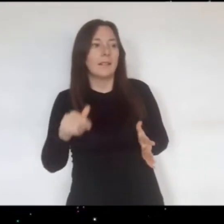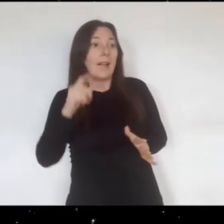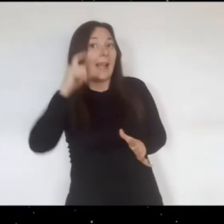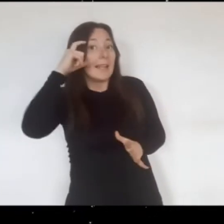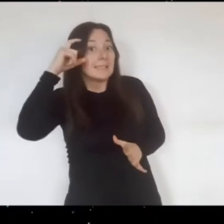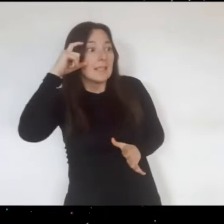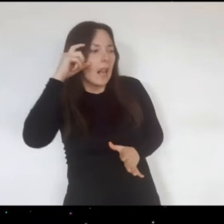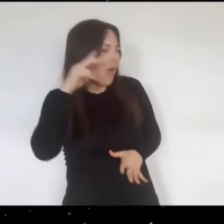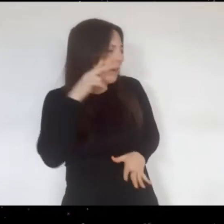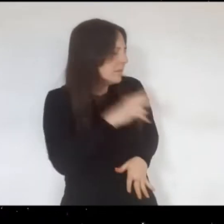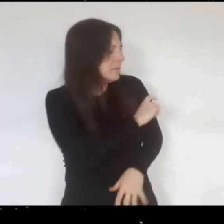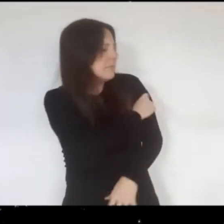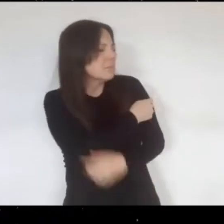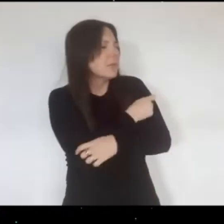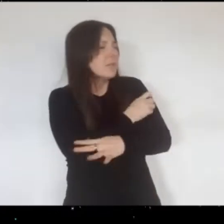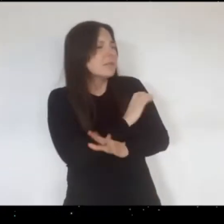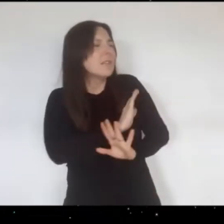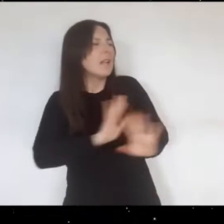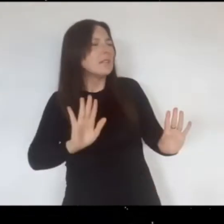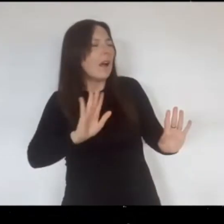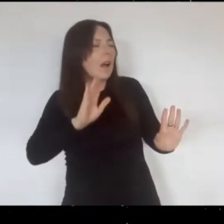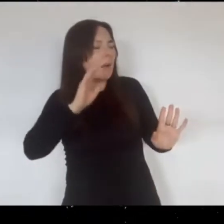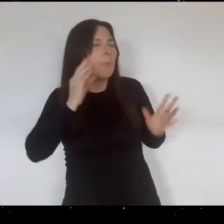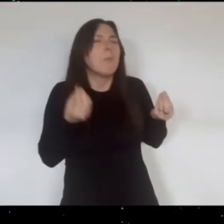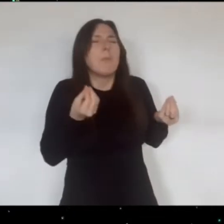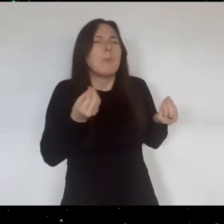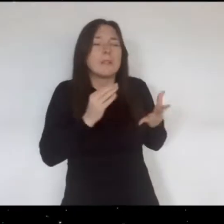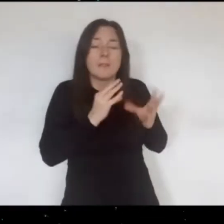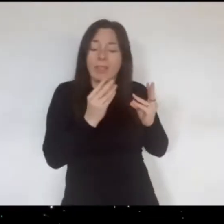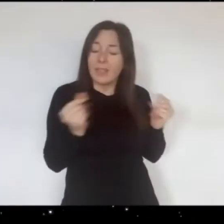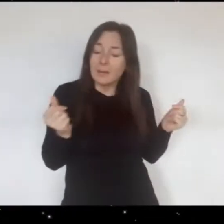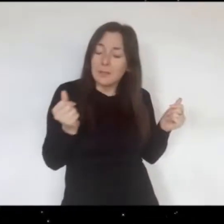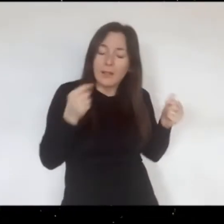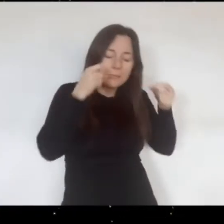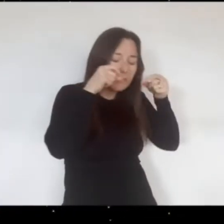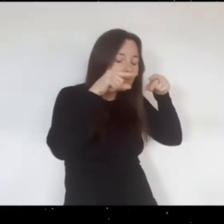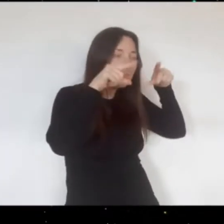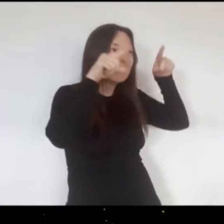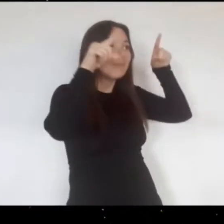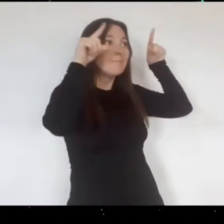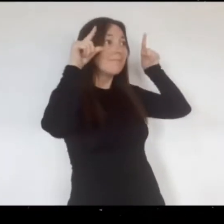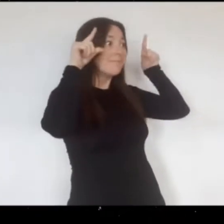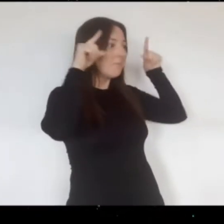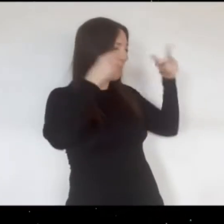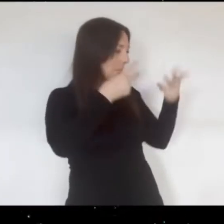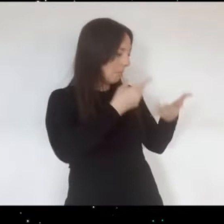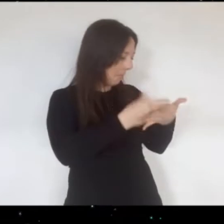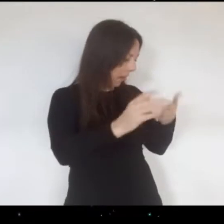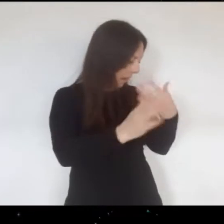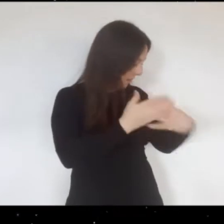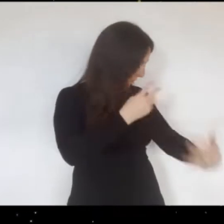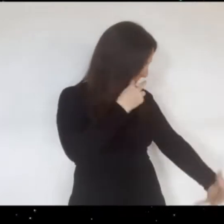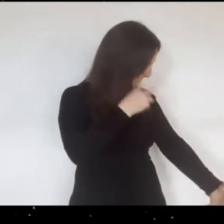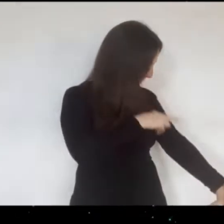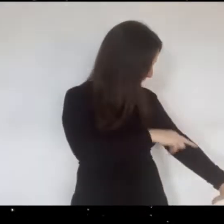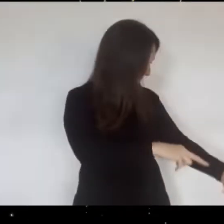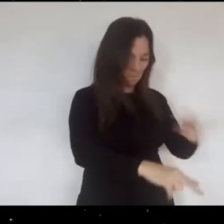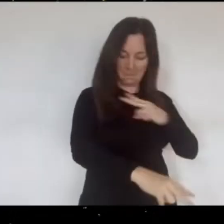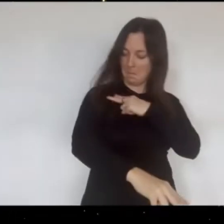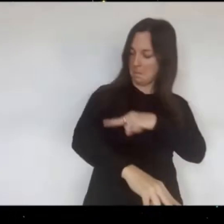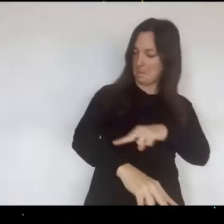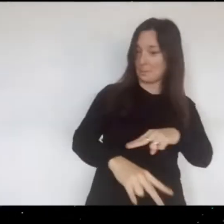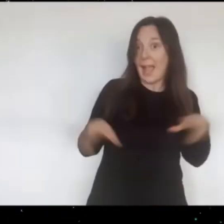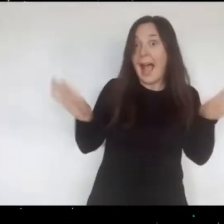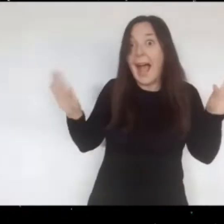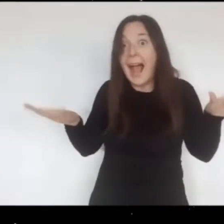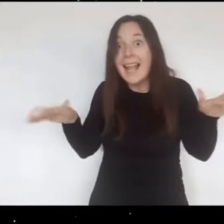cuando Estela dejó de notar las uñas afiladas de Lucía abrió los ojos y se miró las manos para